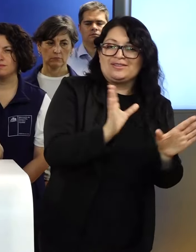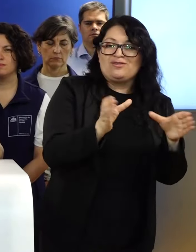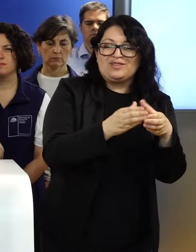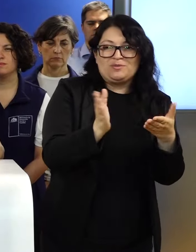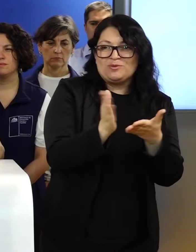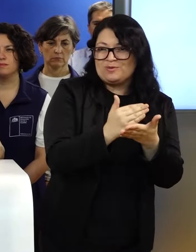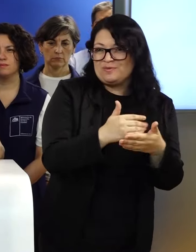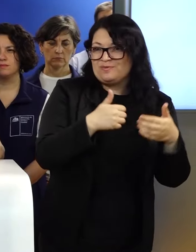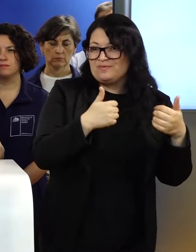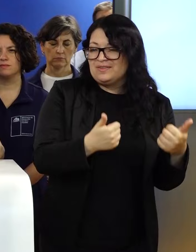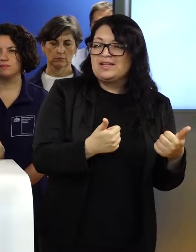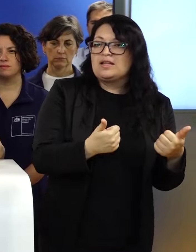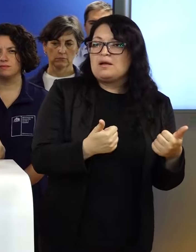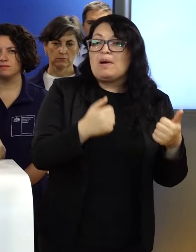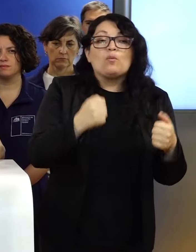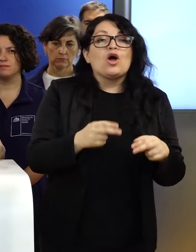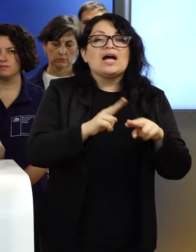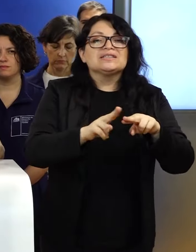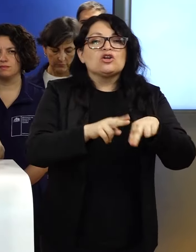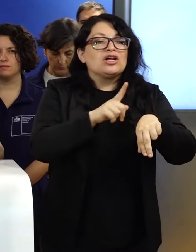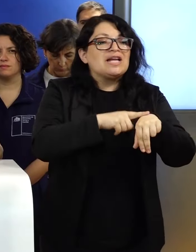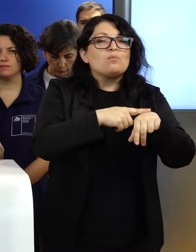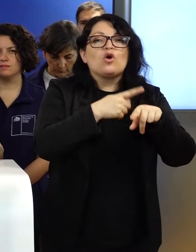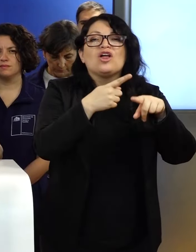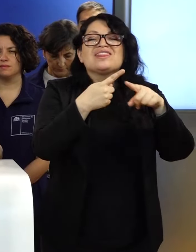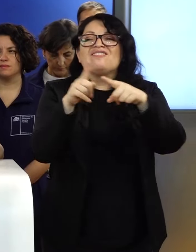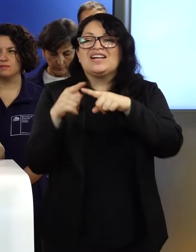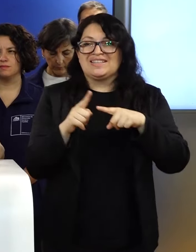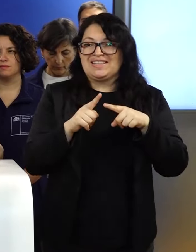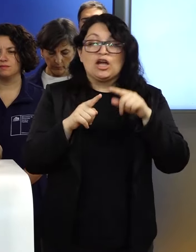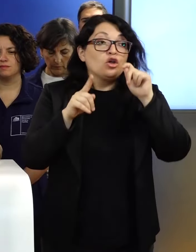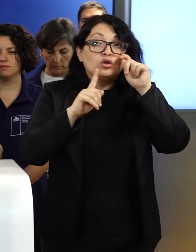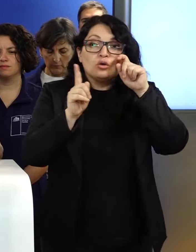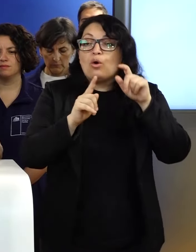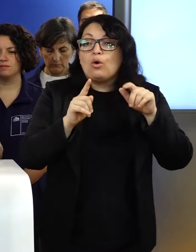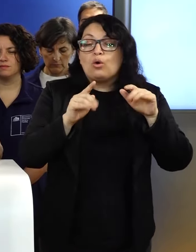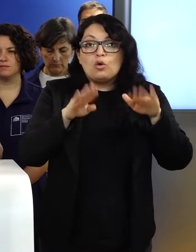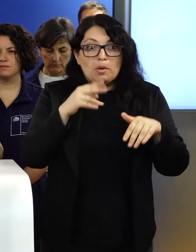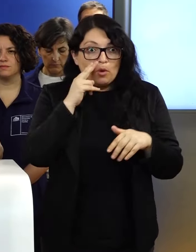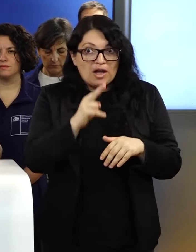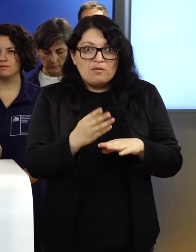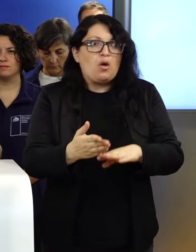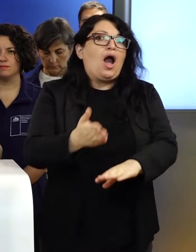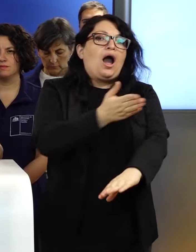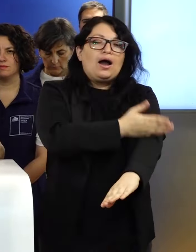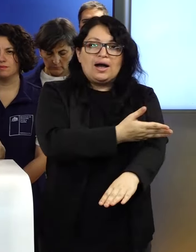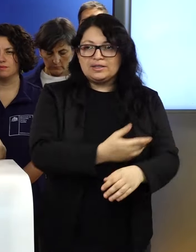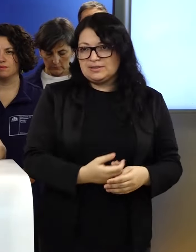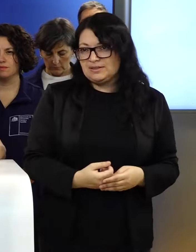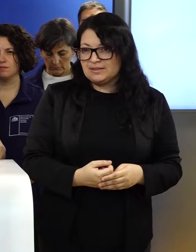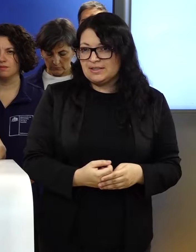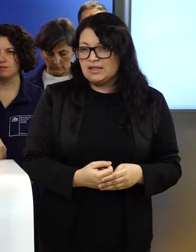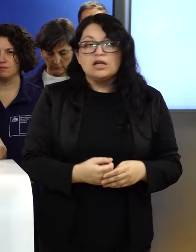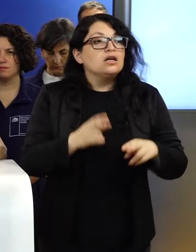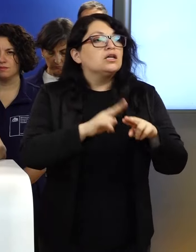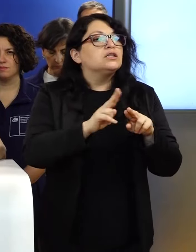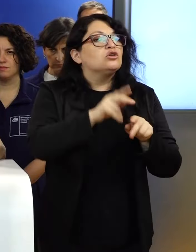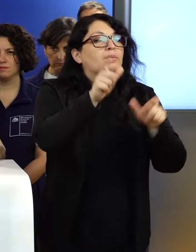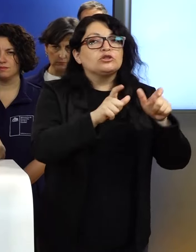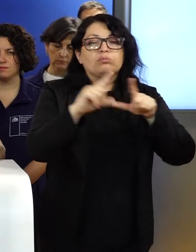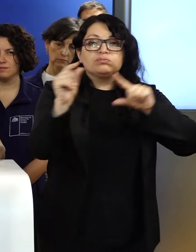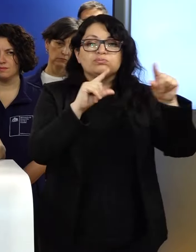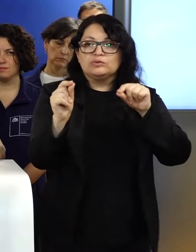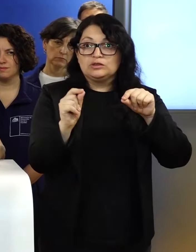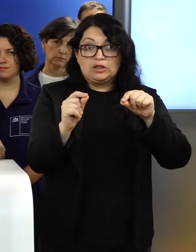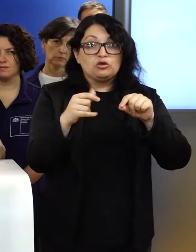hacerlo, digamos, diferido en el tiempo, y no tener la situación que vimos en las horas previas, en que se hicieron evacuaciones a